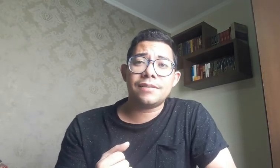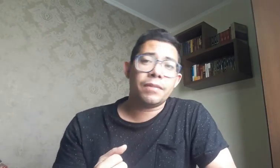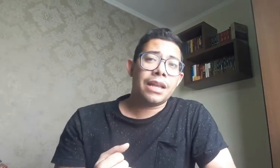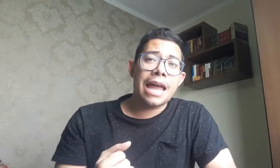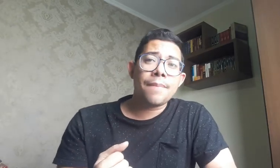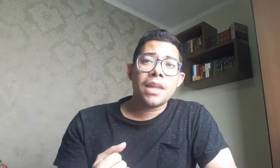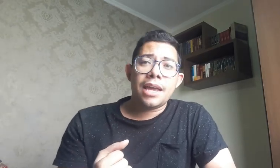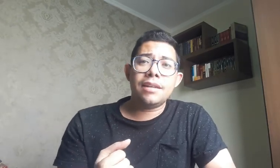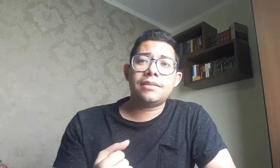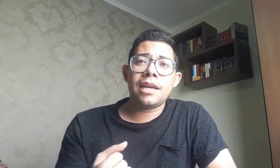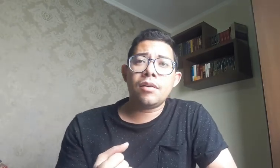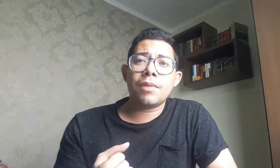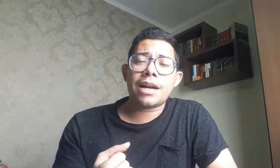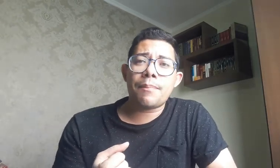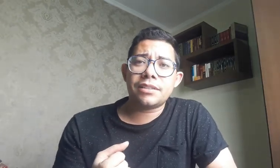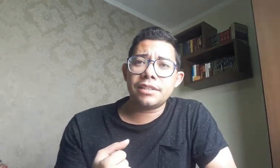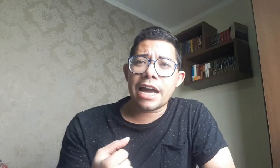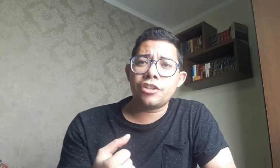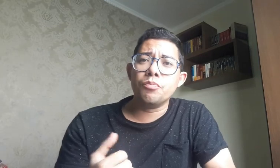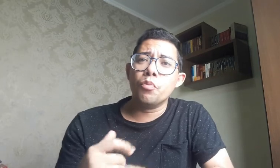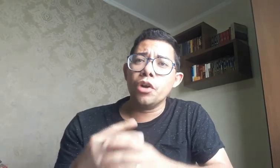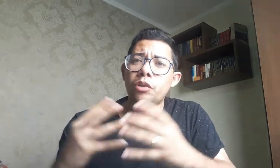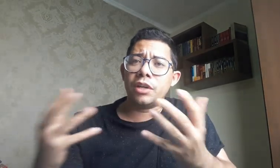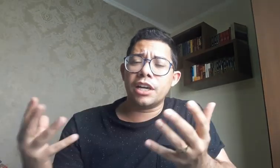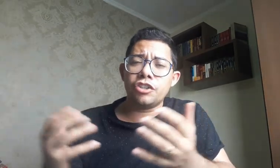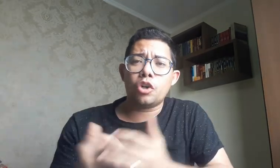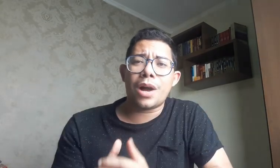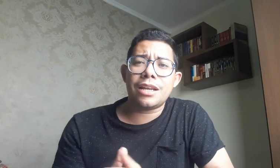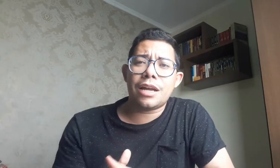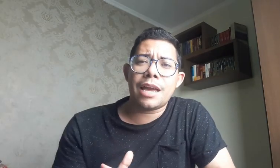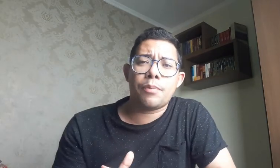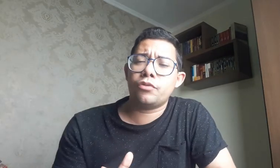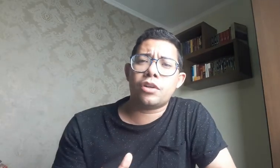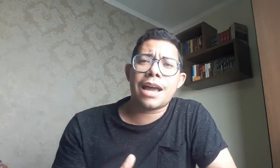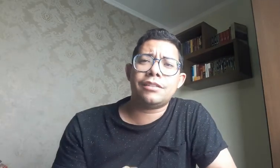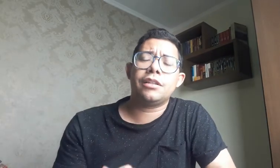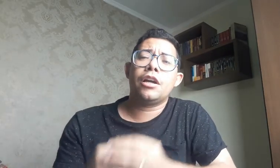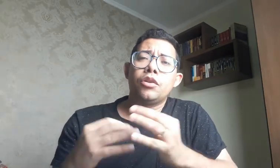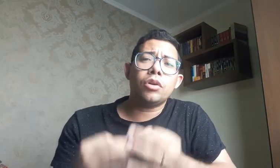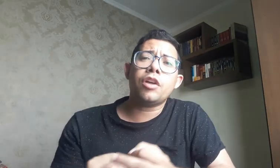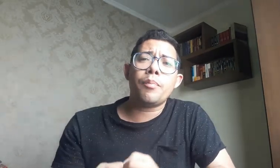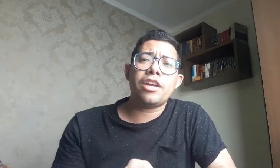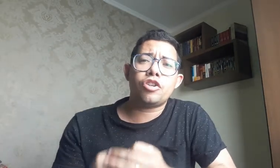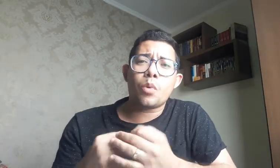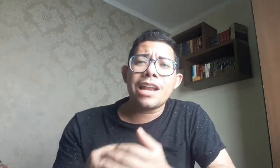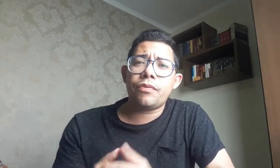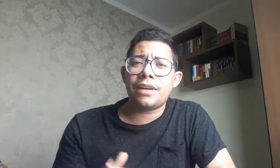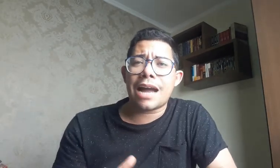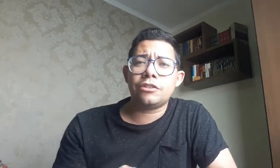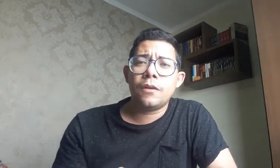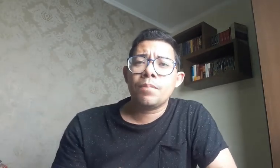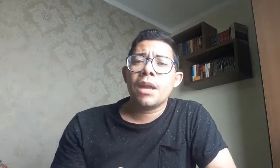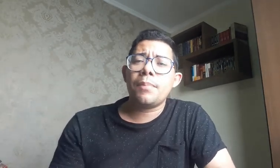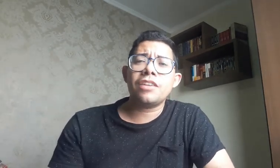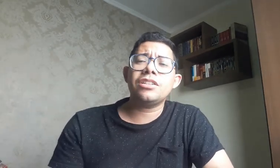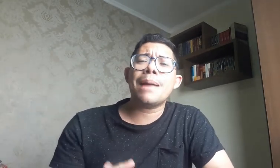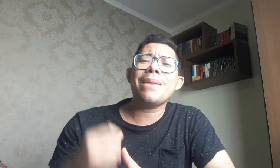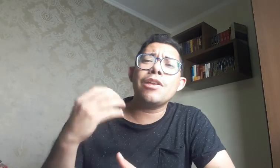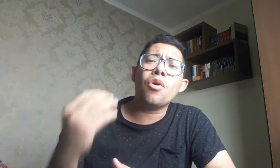Lá, eles têm uma capacidade muito grande, profissionais totalmente qualificados, para te dar melhor